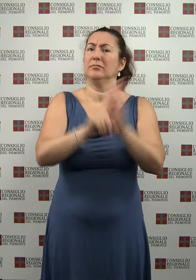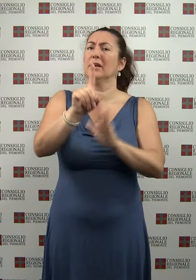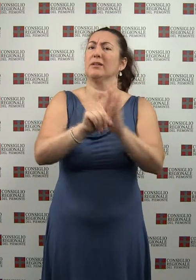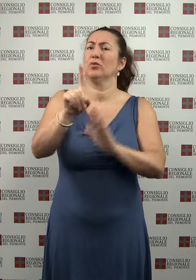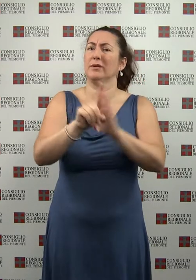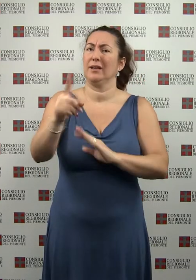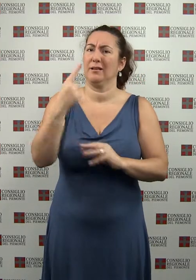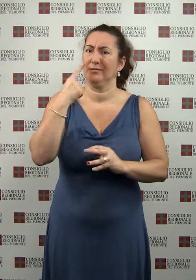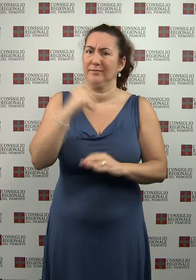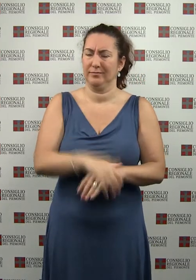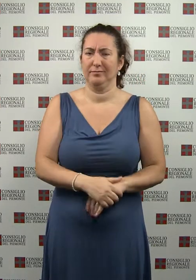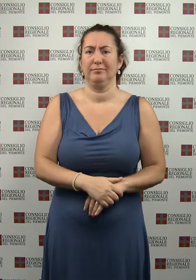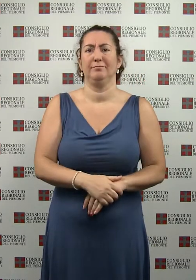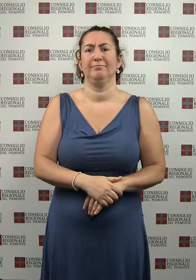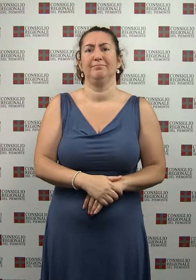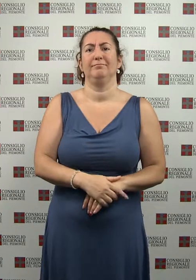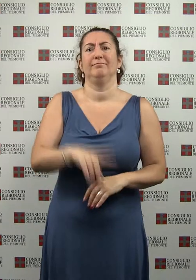I martiri del col dell'IS